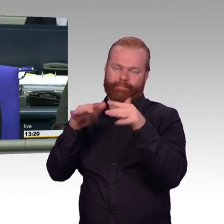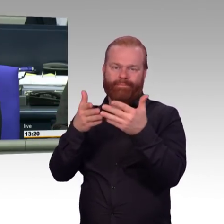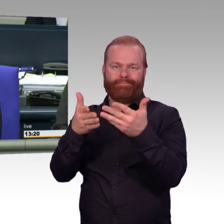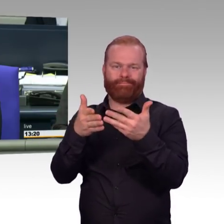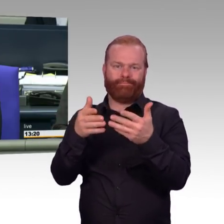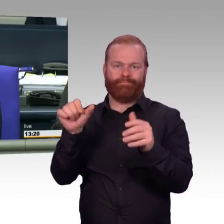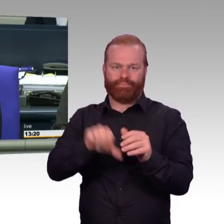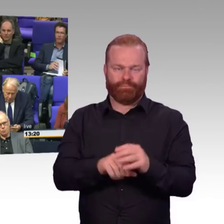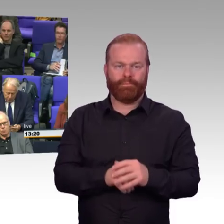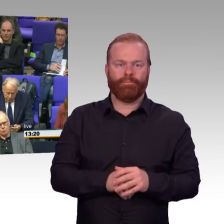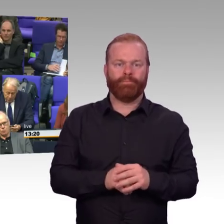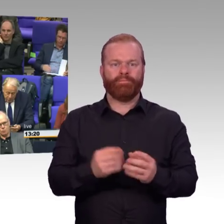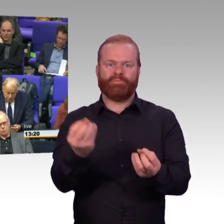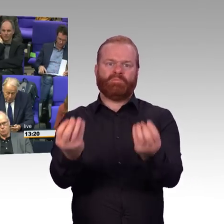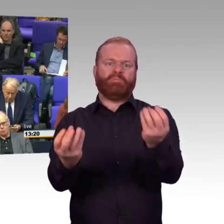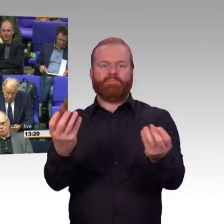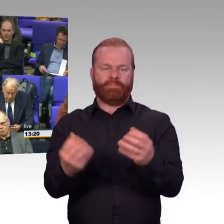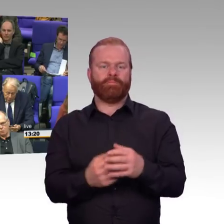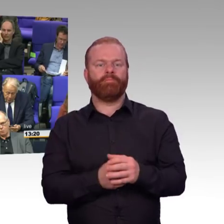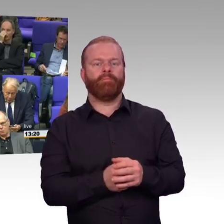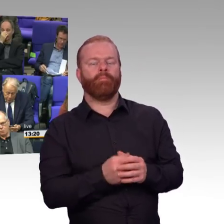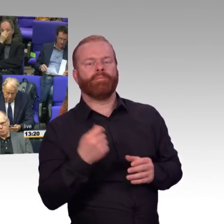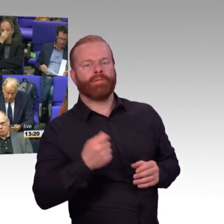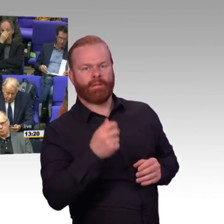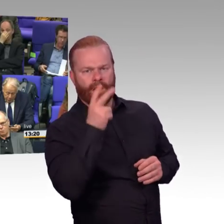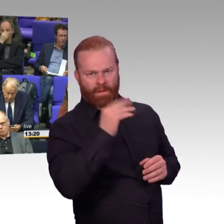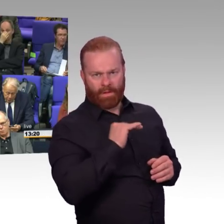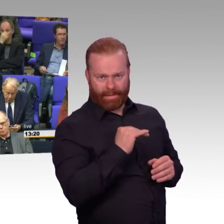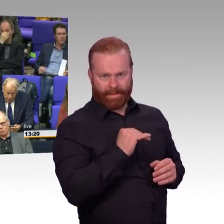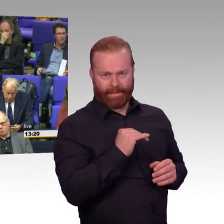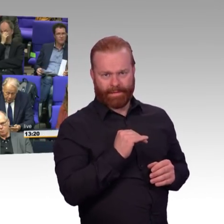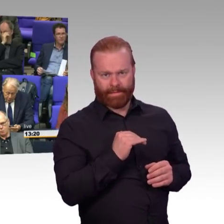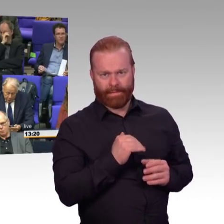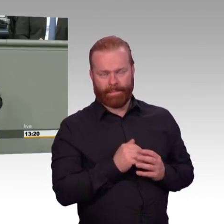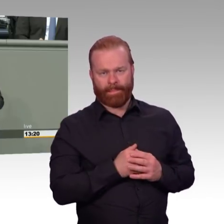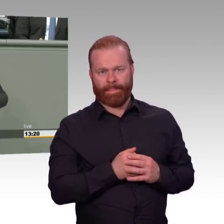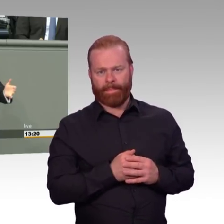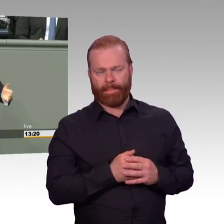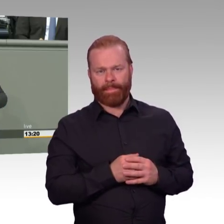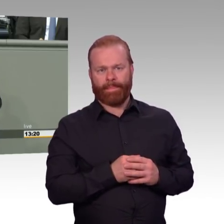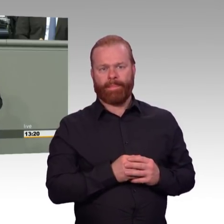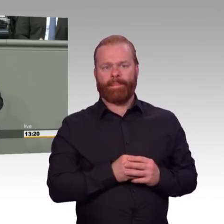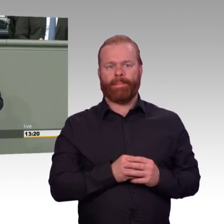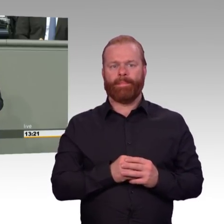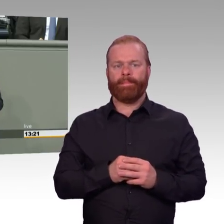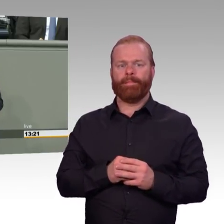Schauen Sie sich mal, schauen Sie sich mal an, wer zum Beispiel das Spendenkonto von Fridays for Future, ich nenne sie No Education Friday,